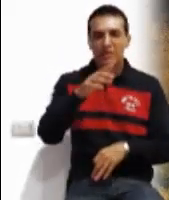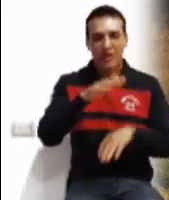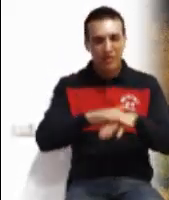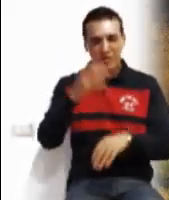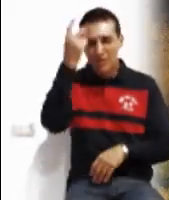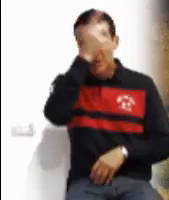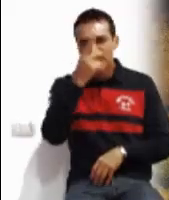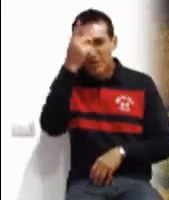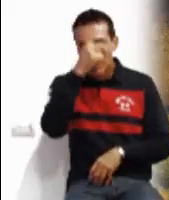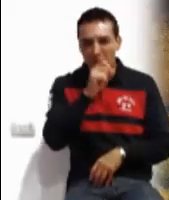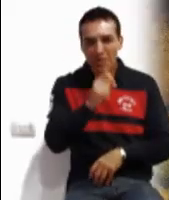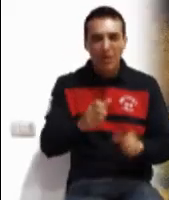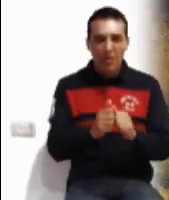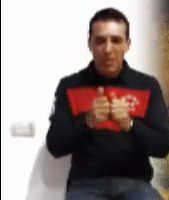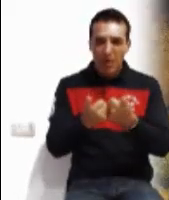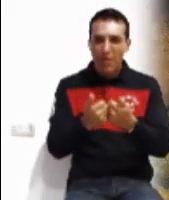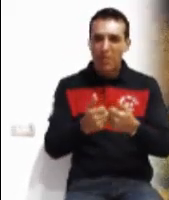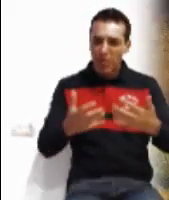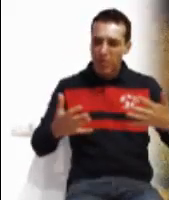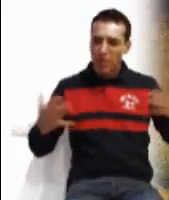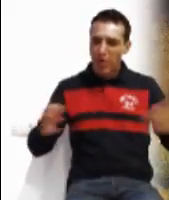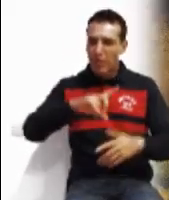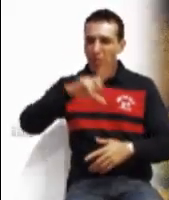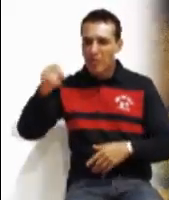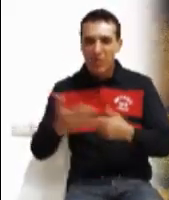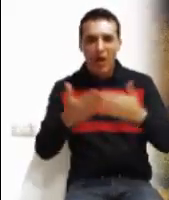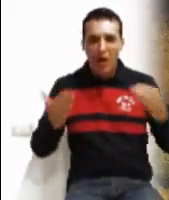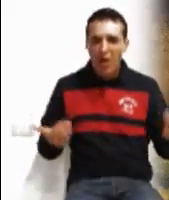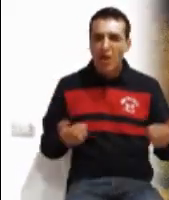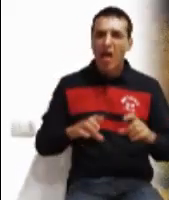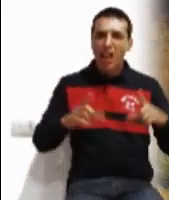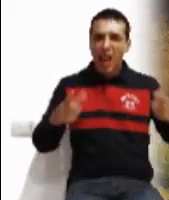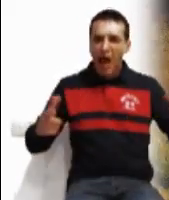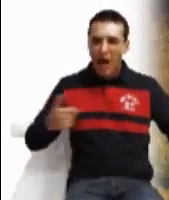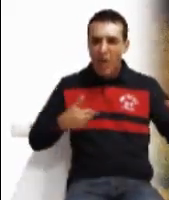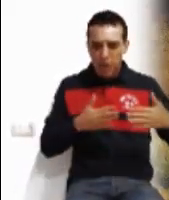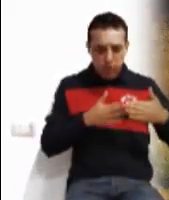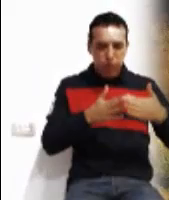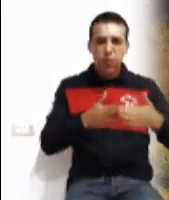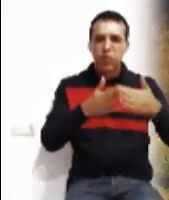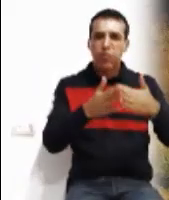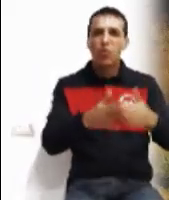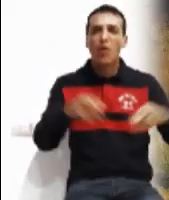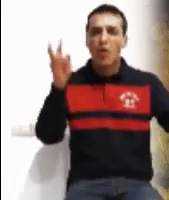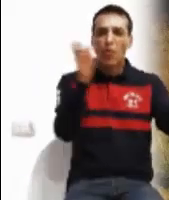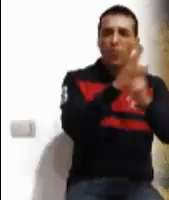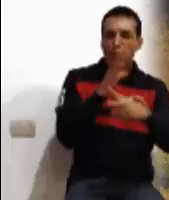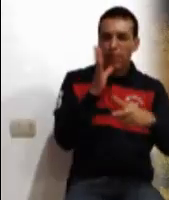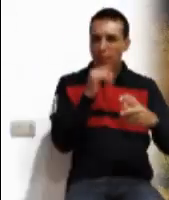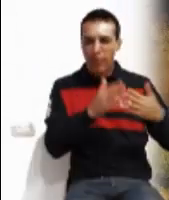Se encuentran en medio del lago Avanzando con gran dificultad Pues el viento les será contrario